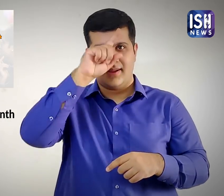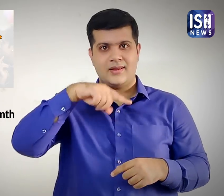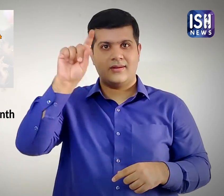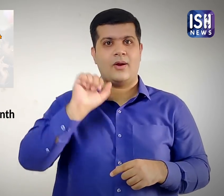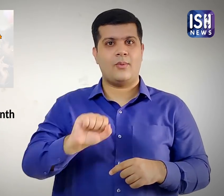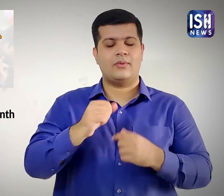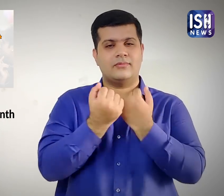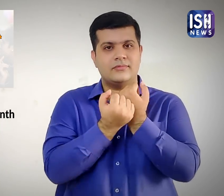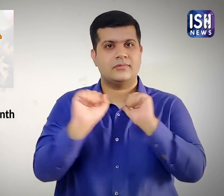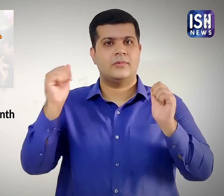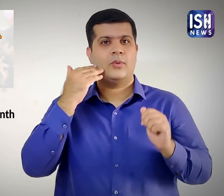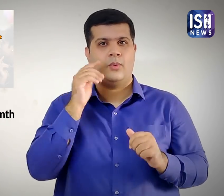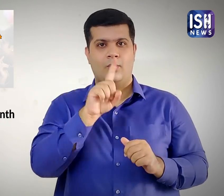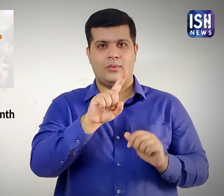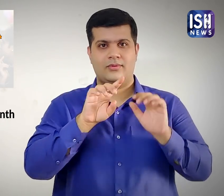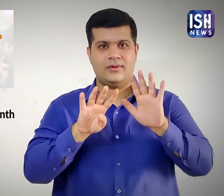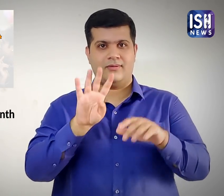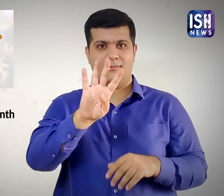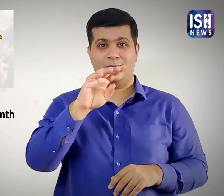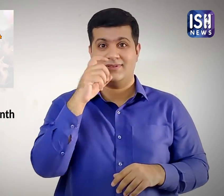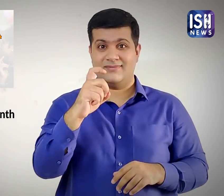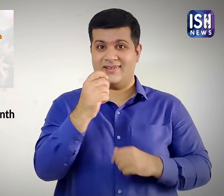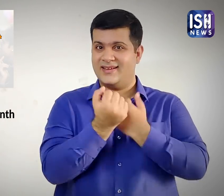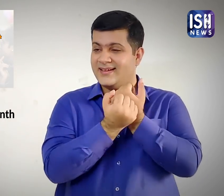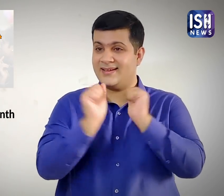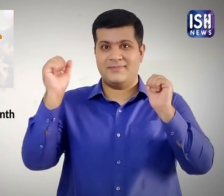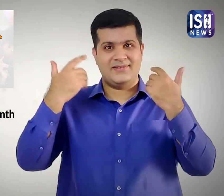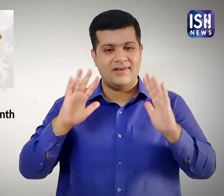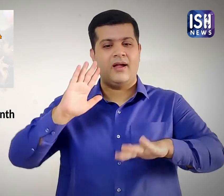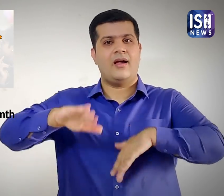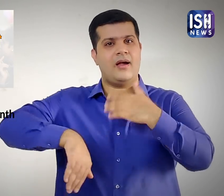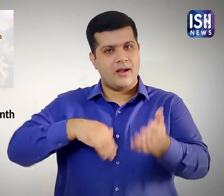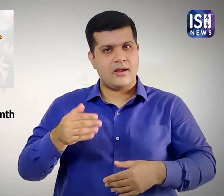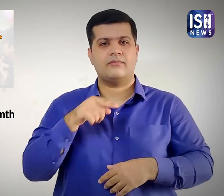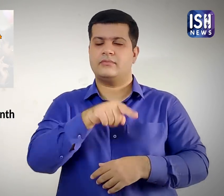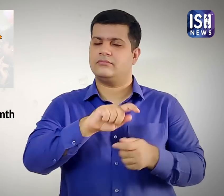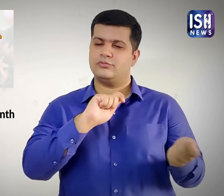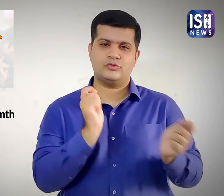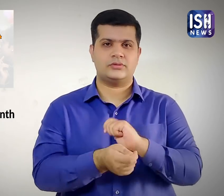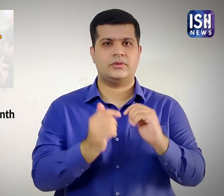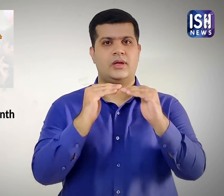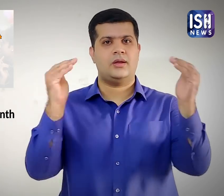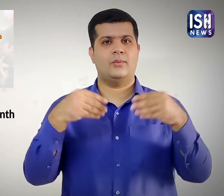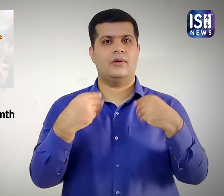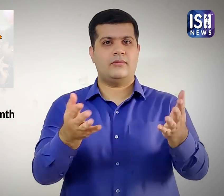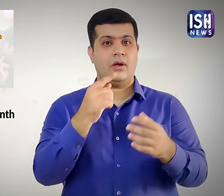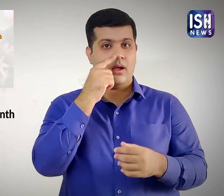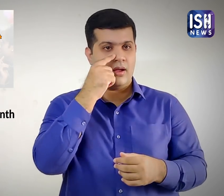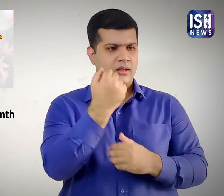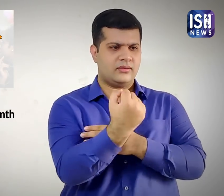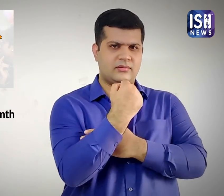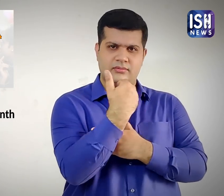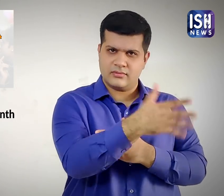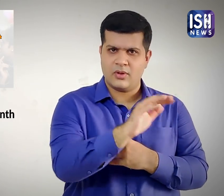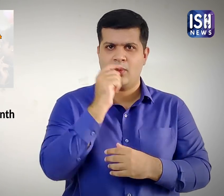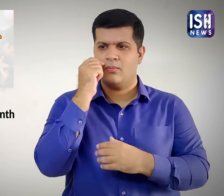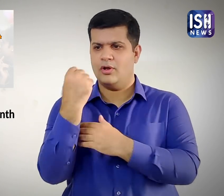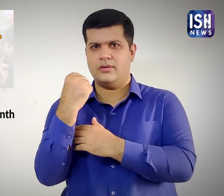1947 में भारत के स्वतंत्र होने के बाद और लोगों को समानता का अधिकार दिया गया